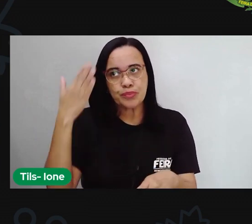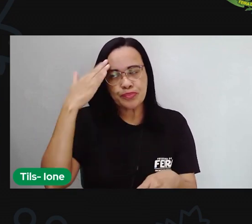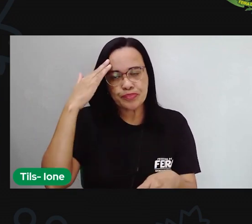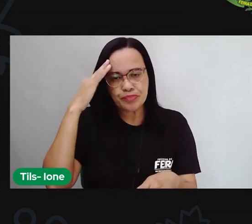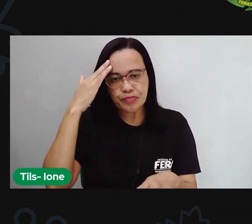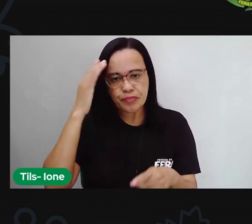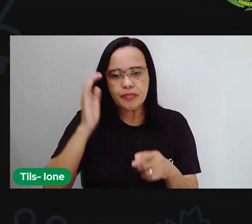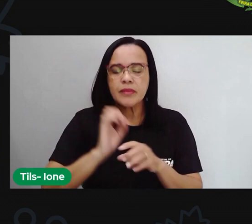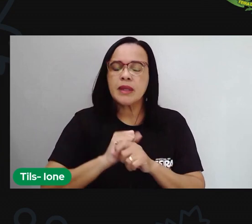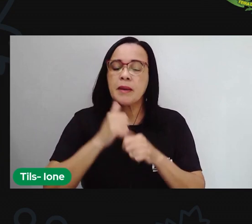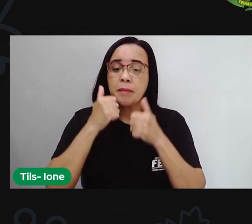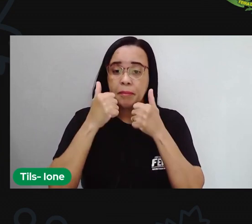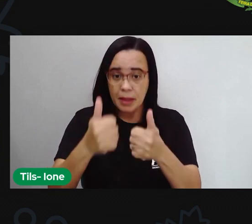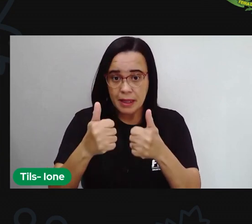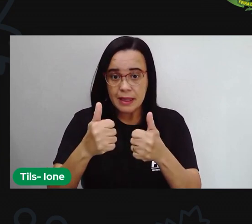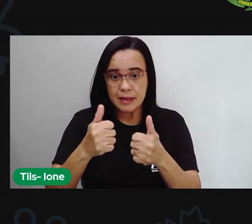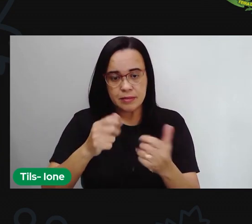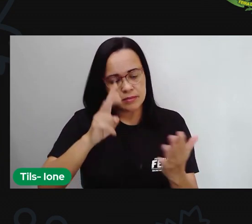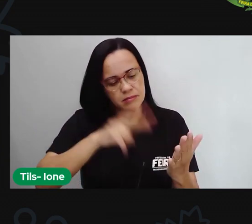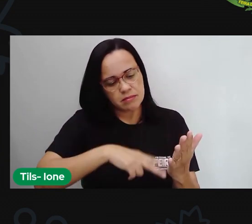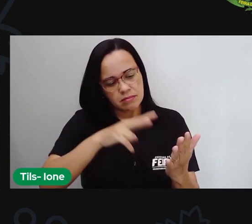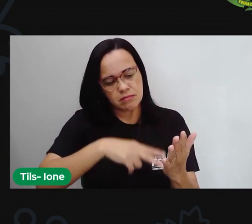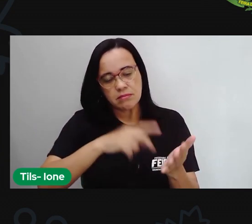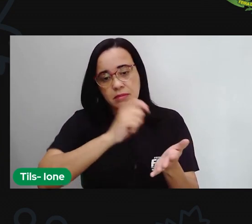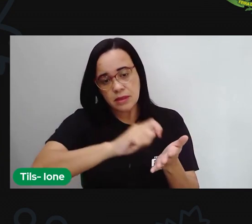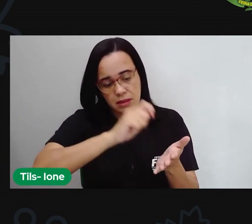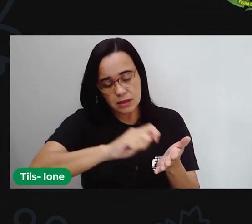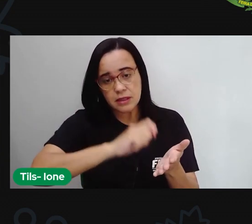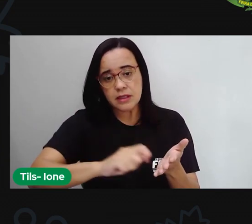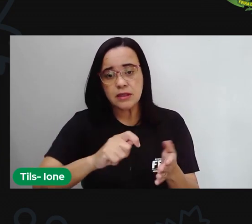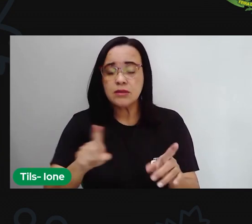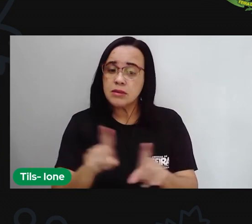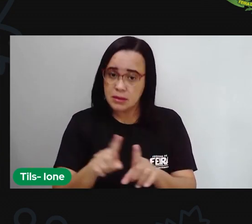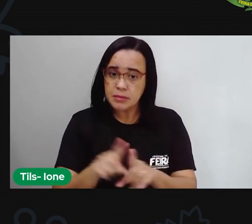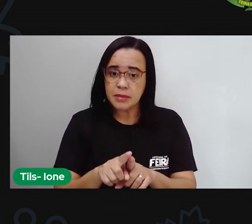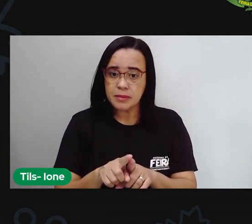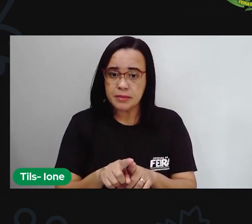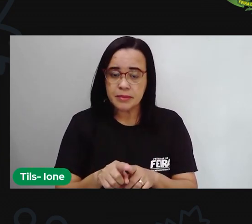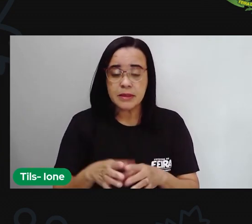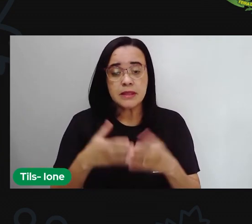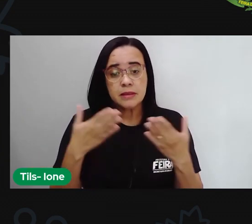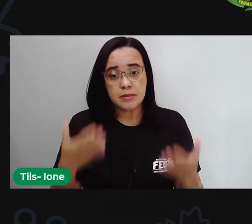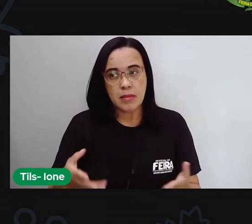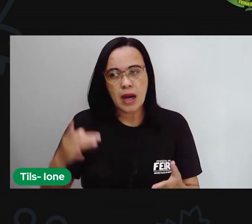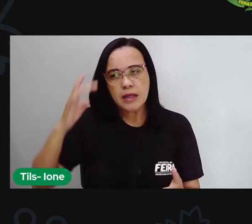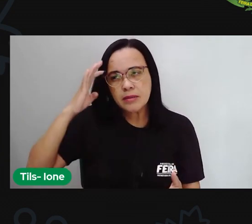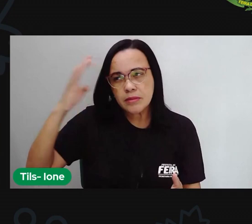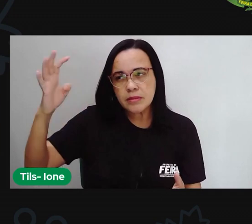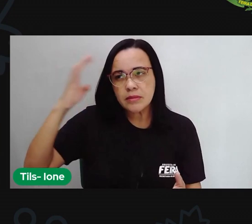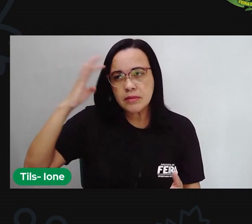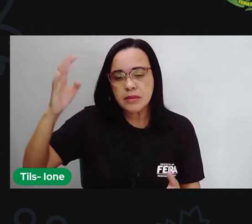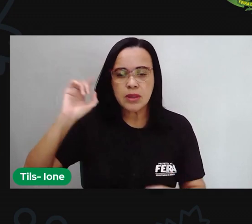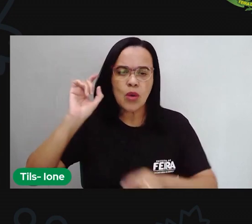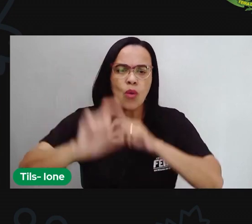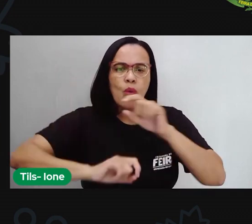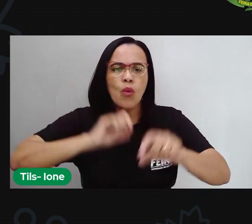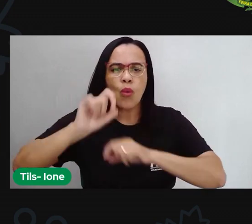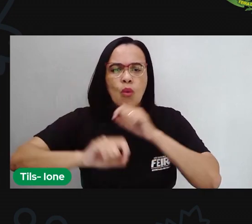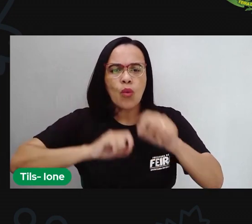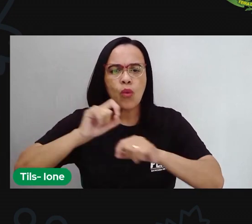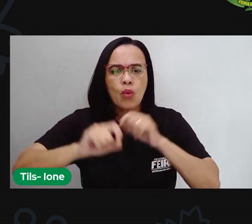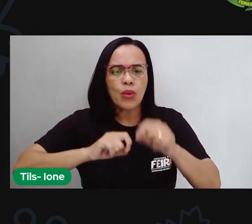aquilo que está escrito mas é a Pro gostaria que vocês refletissem né e pensassem aí nas